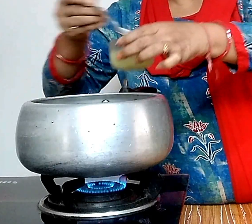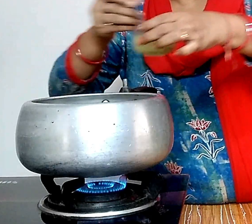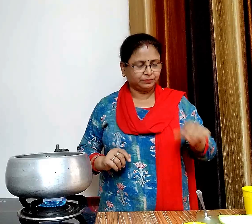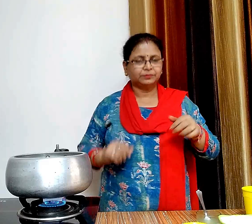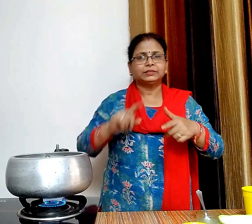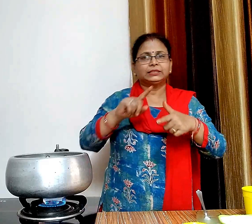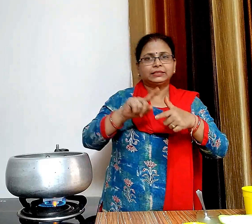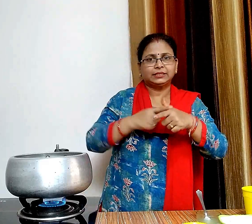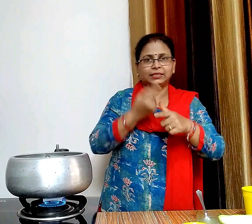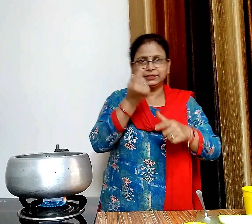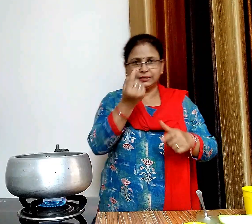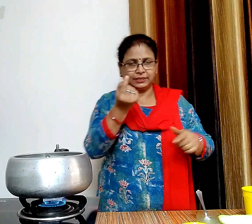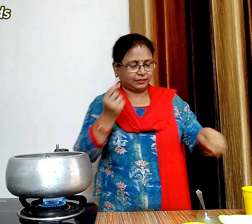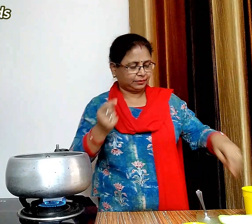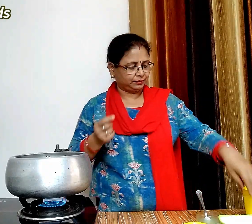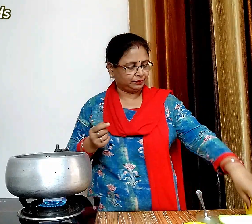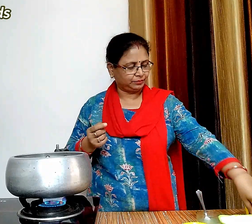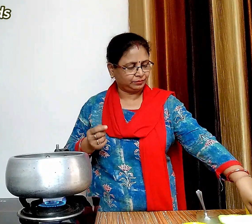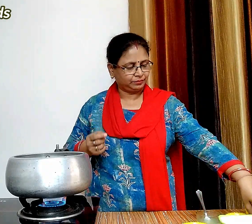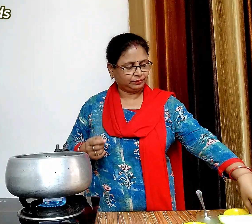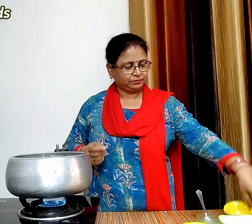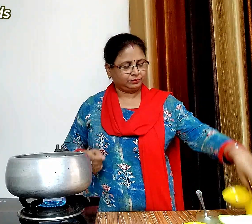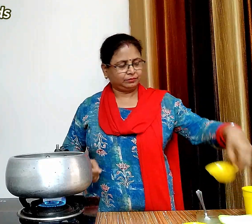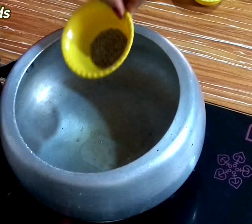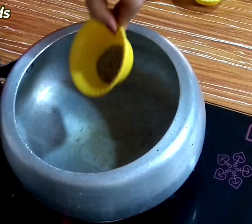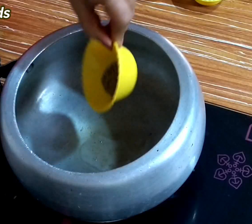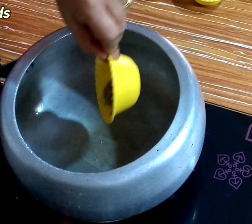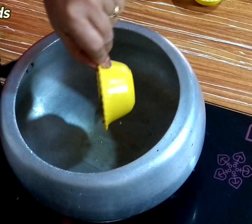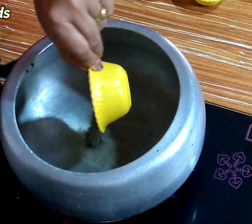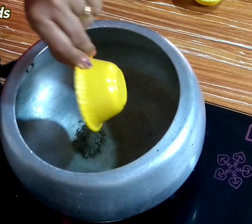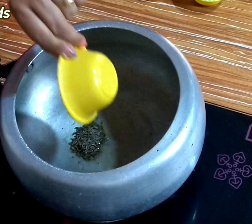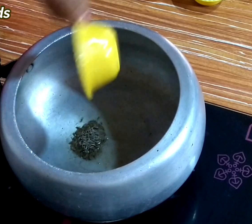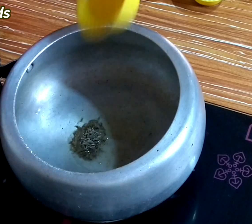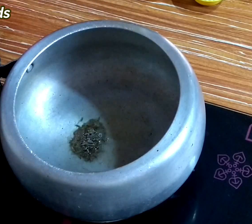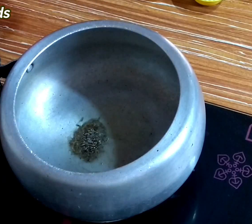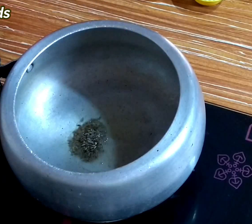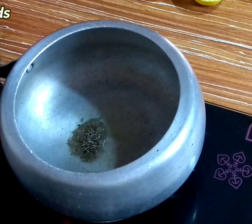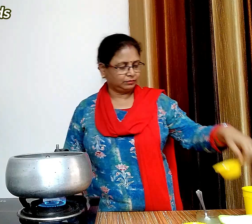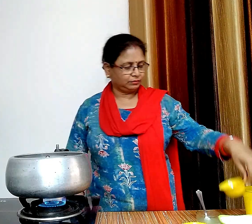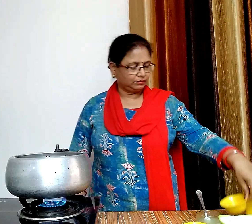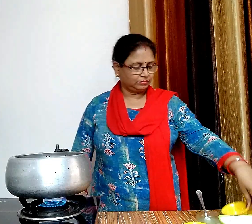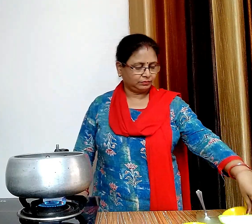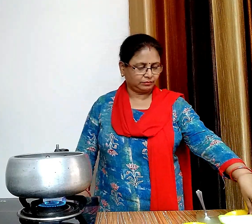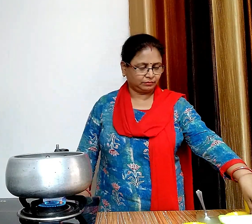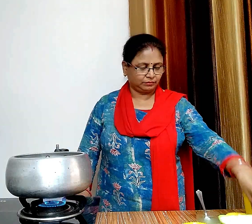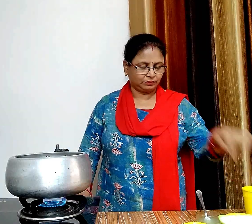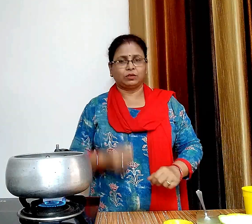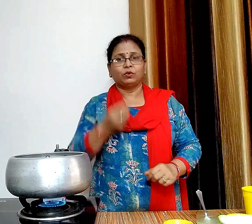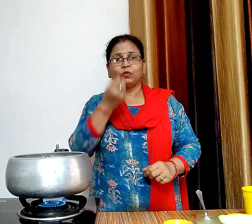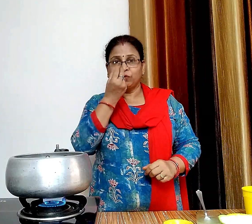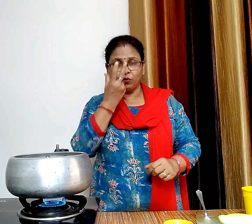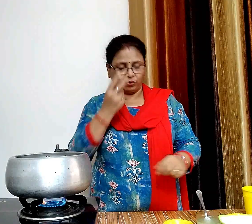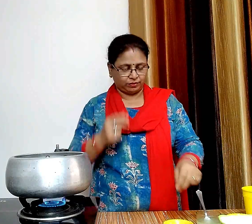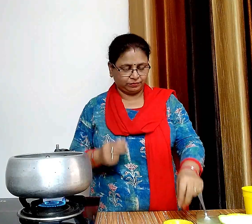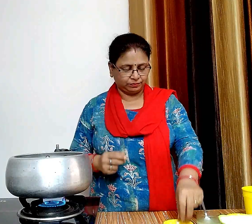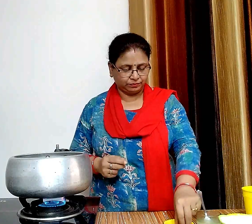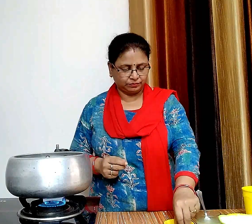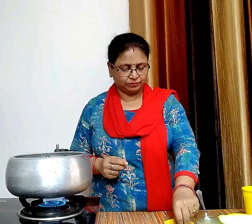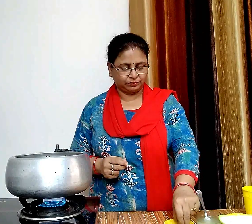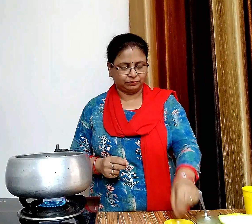अब उसमें दो चमजीरा अगर आपके